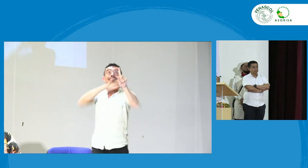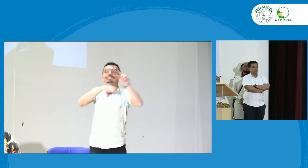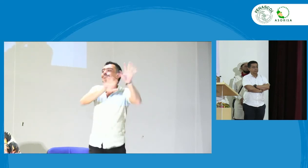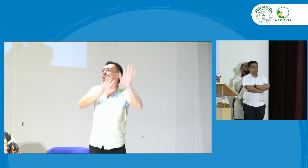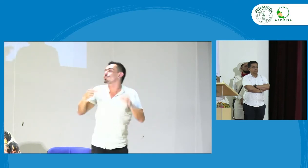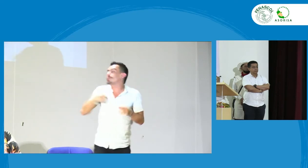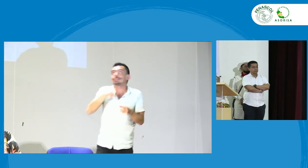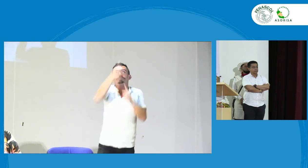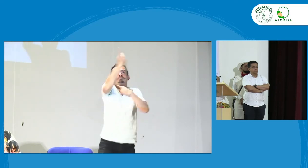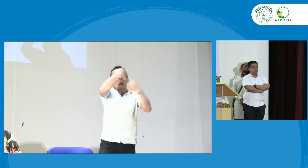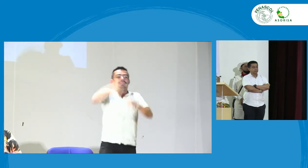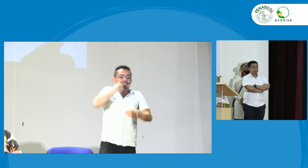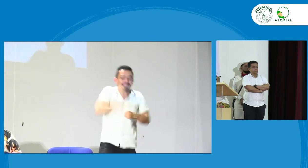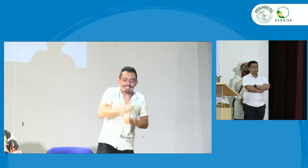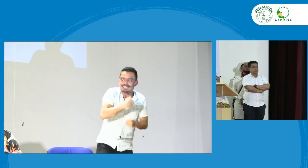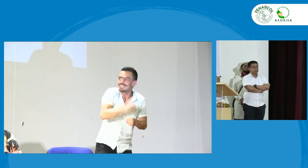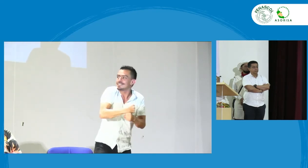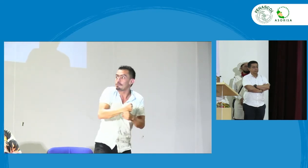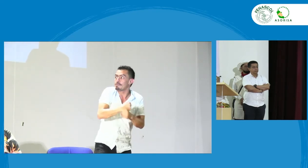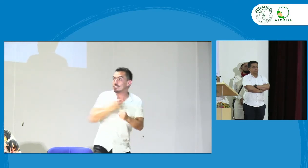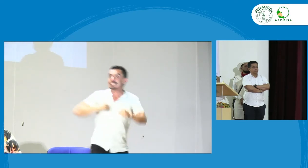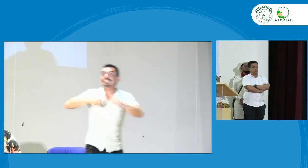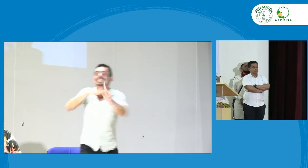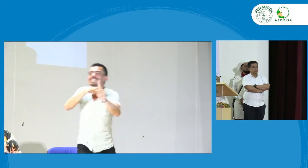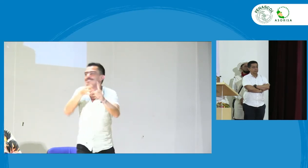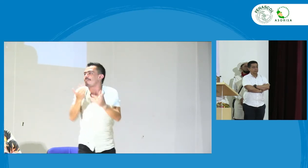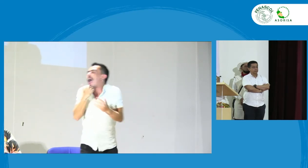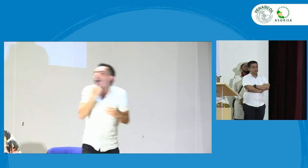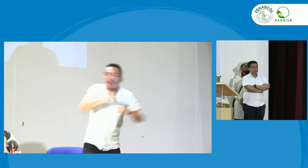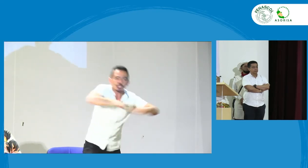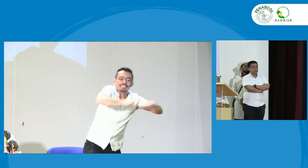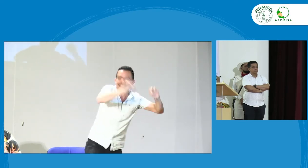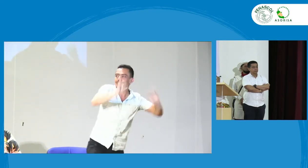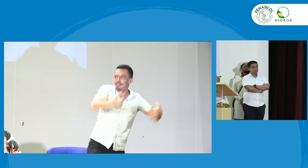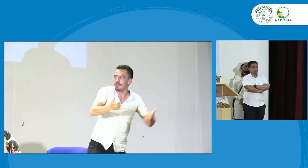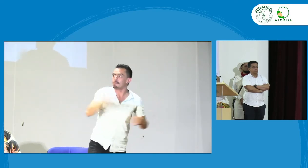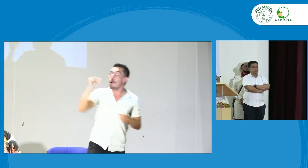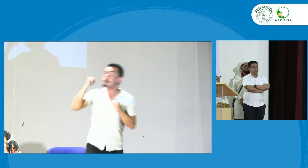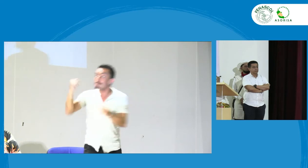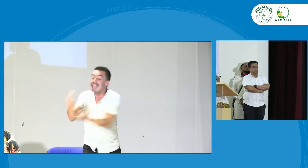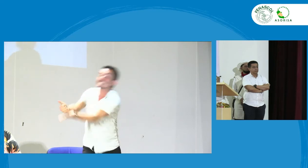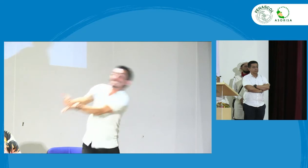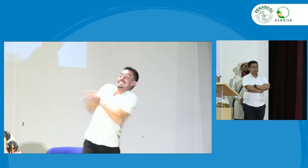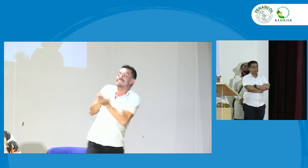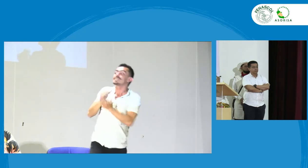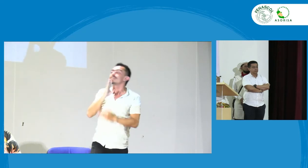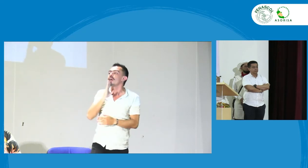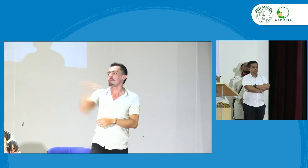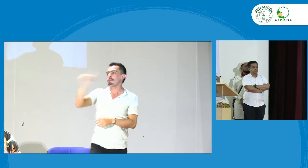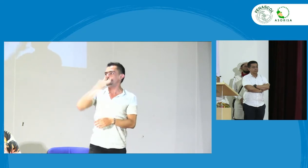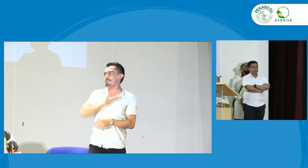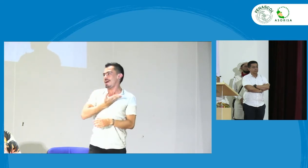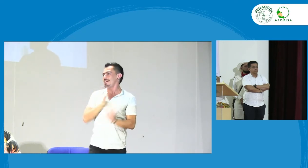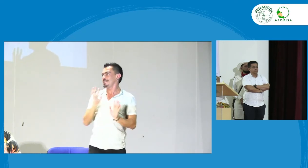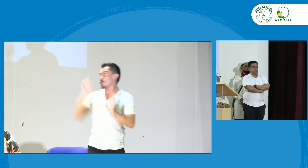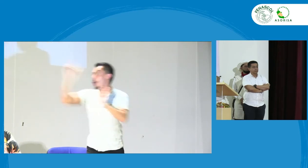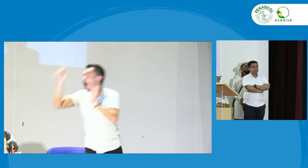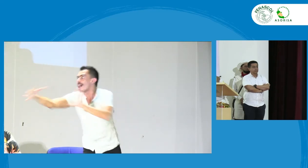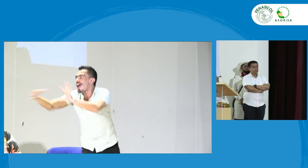claro y en la medida en que ustedes por supuesto puedan hacer incidencia esa incidencia que ustedes hacen pues nos obligará a nosotros como profesionales